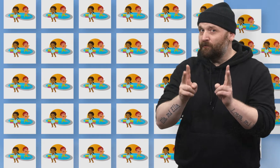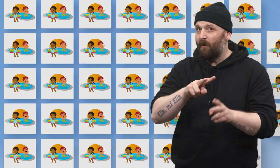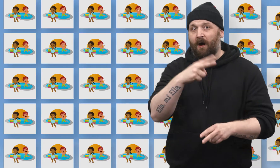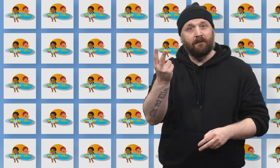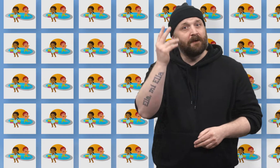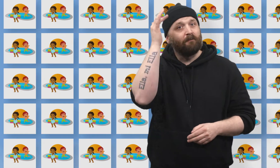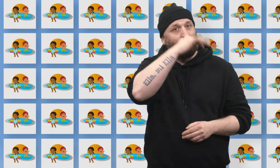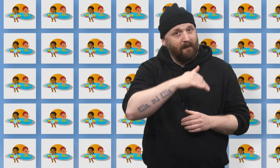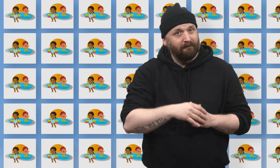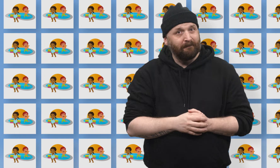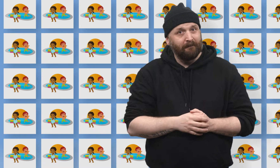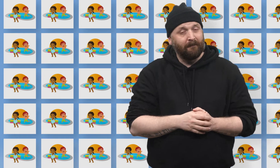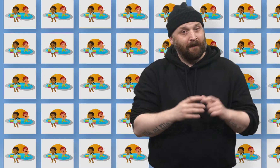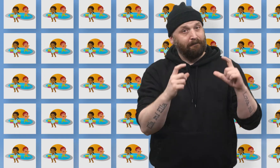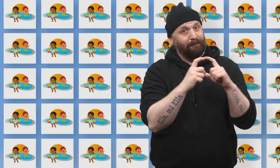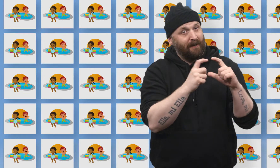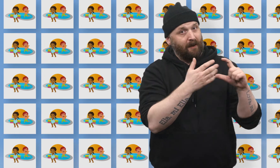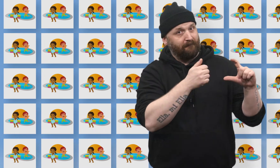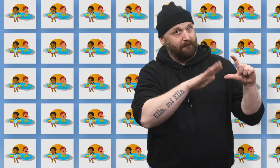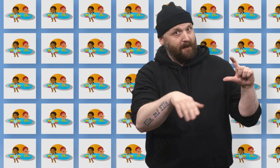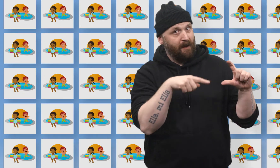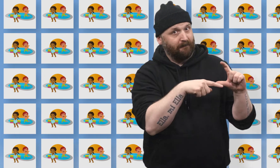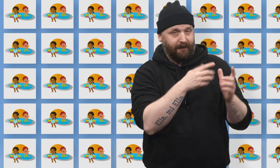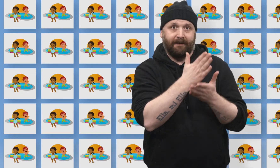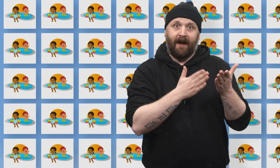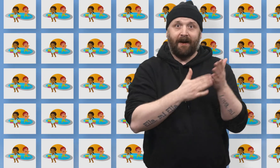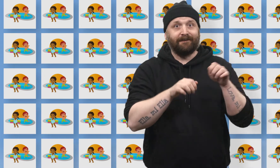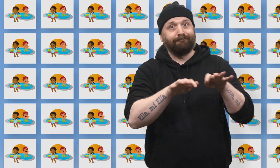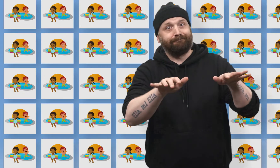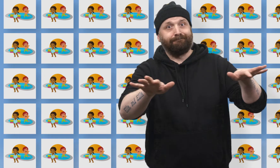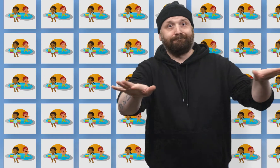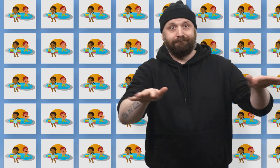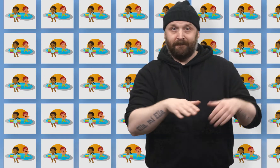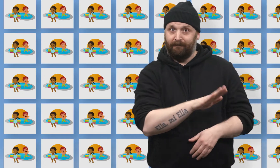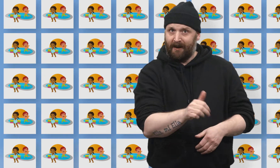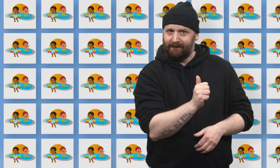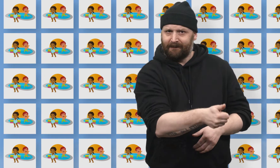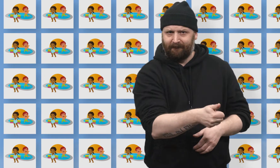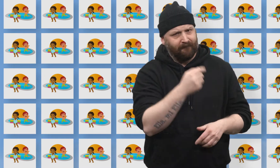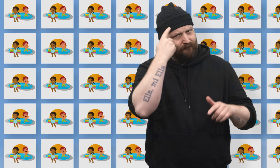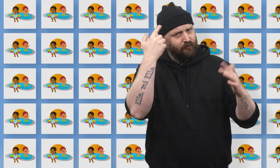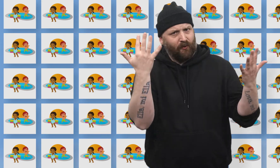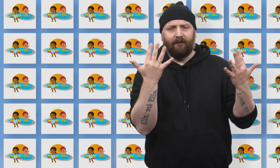Problemet videre ligger i at bilder av deres barn deles før de er gamle nok til å forstå hva